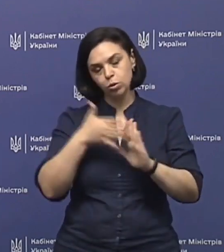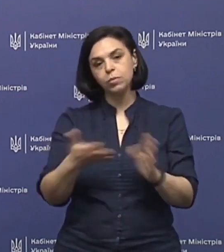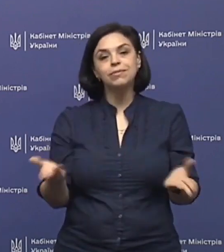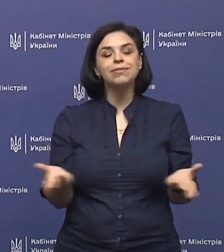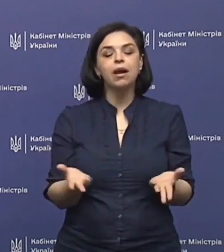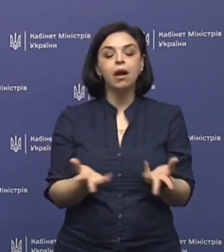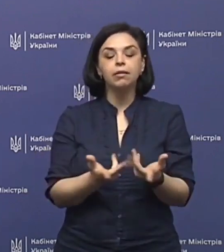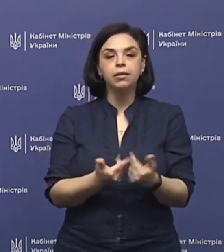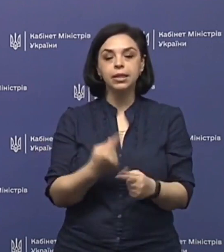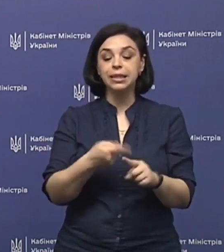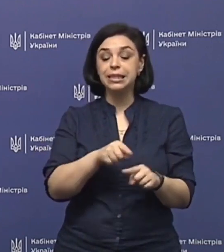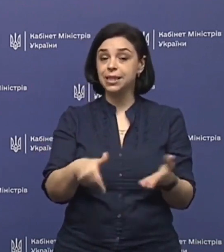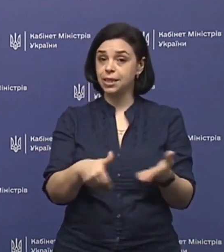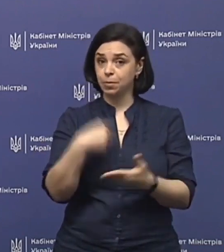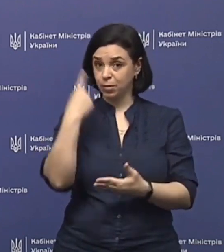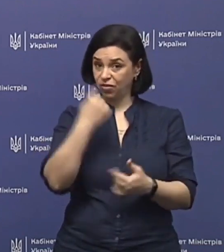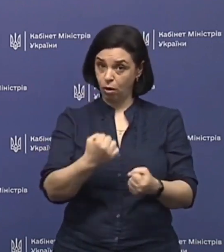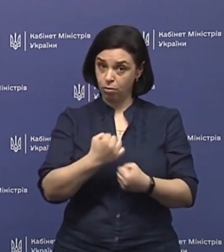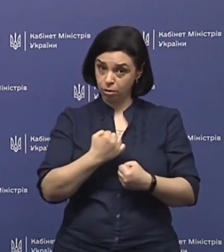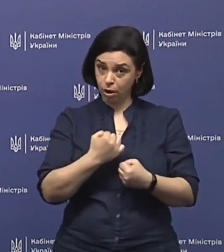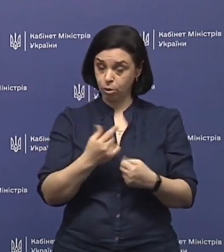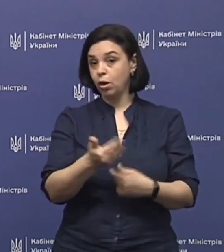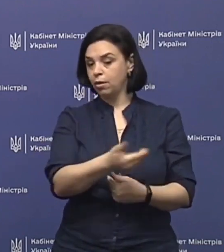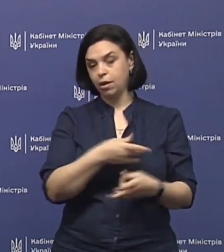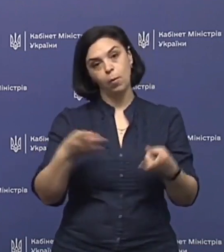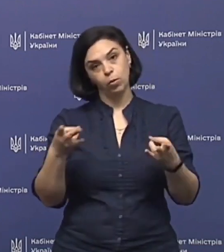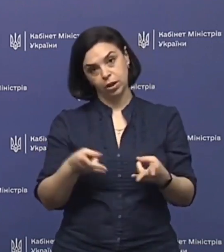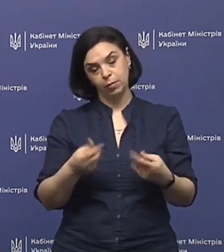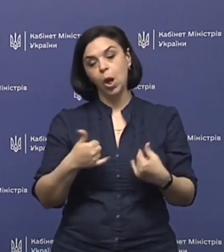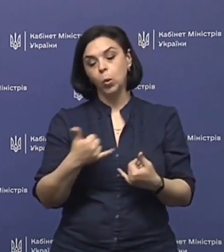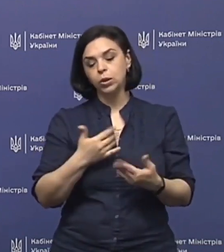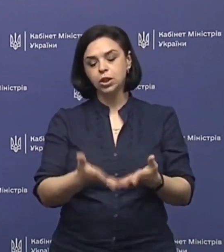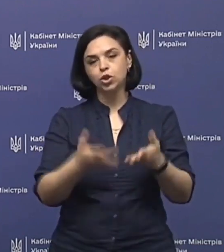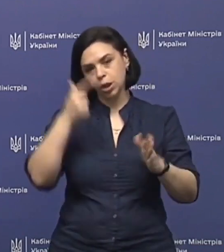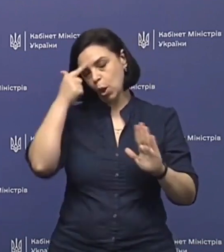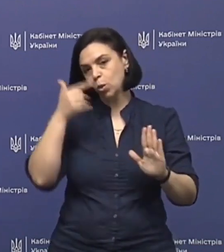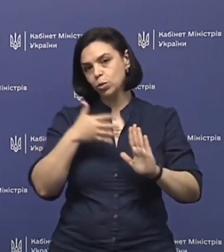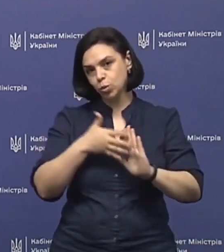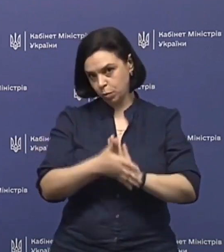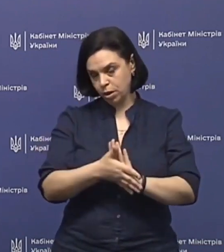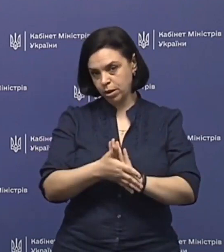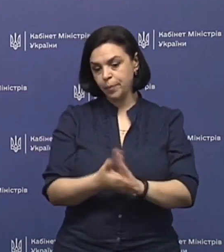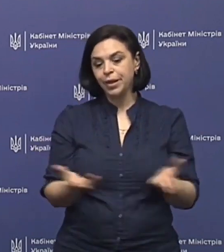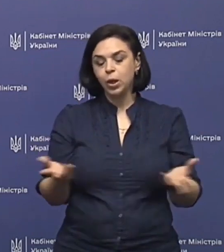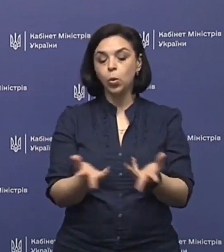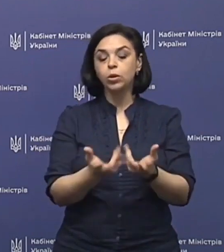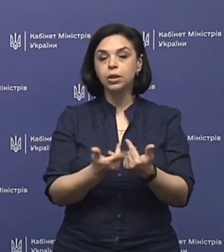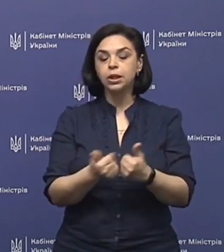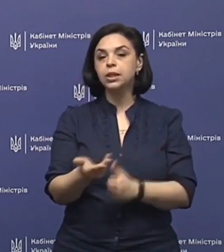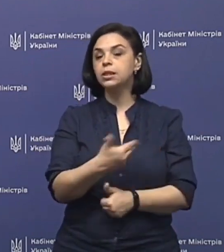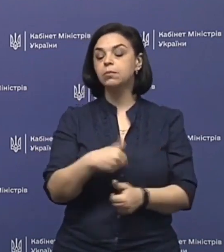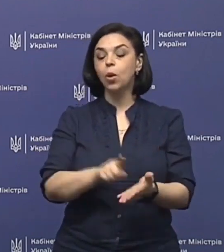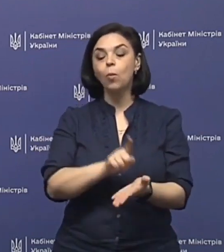яка кількість цих засобів індивідуального захисту нам потрібна. В нас є чітке розуміння, яку кількість ми